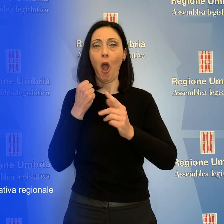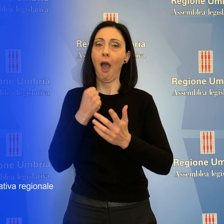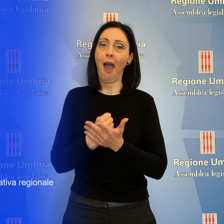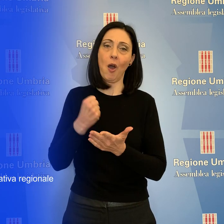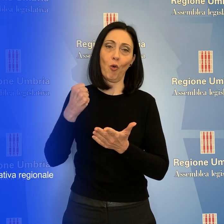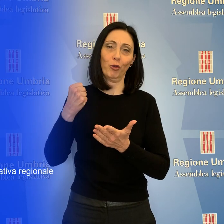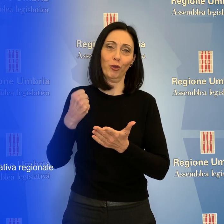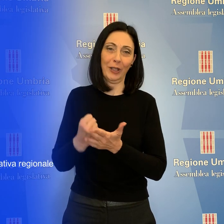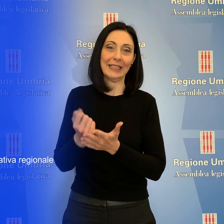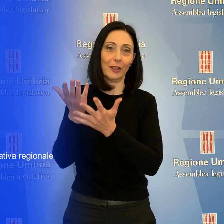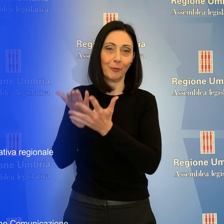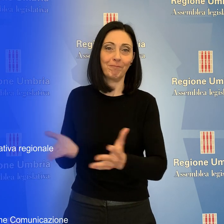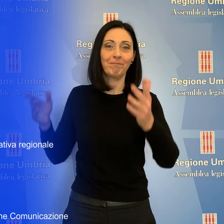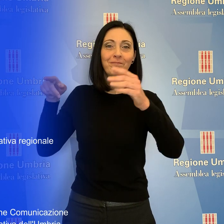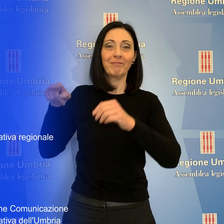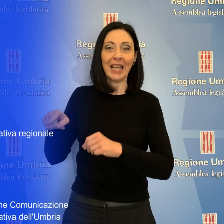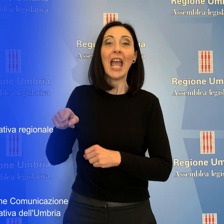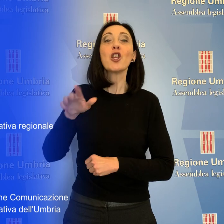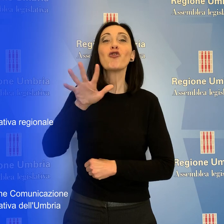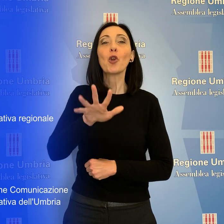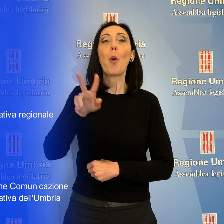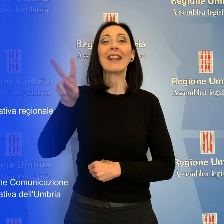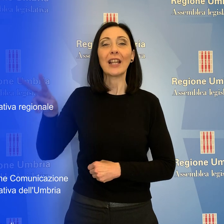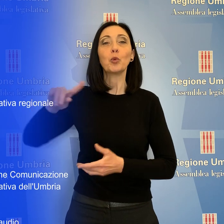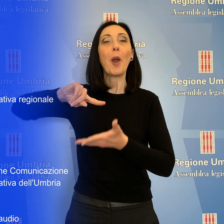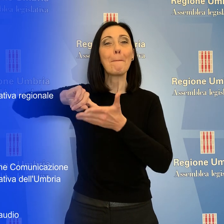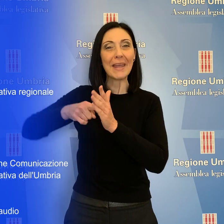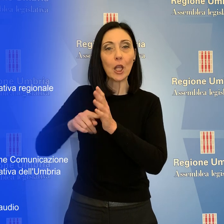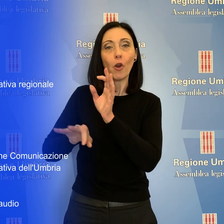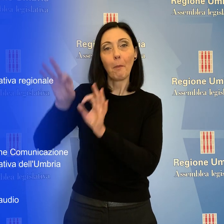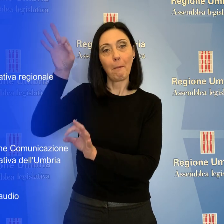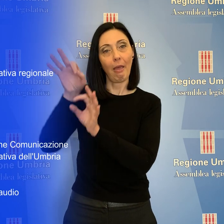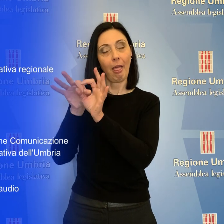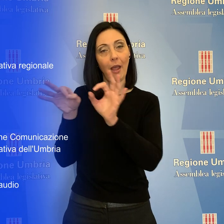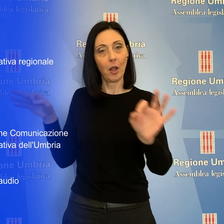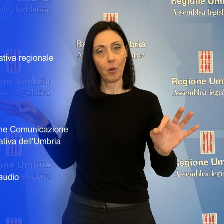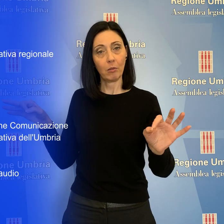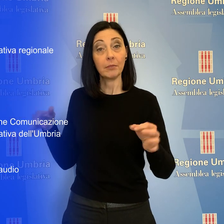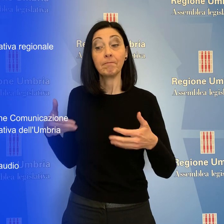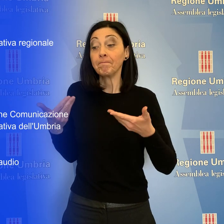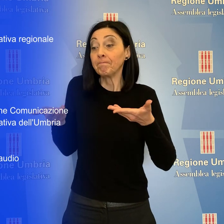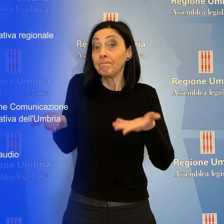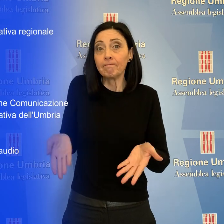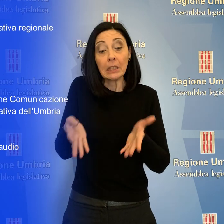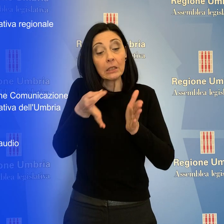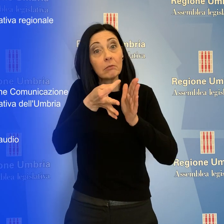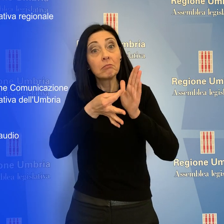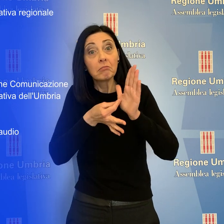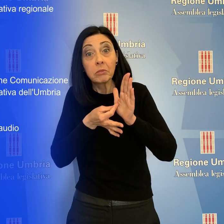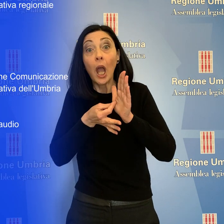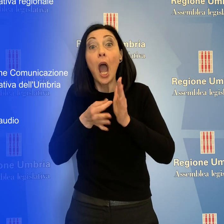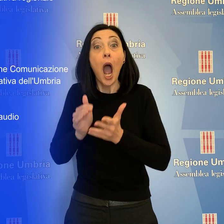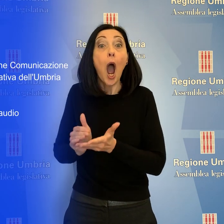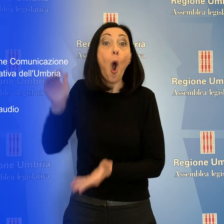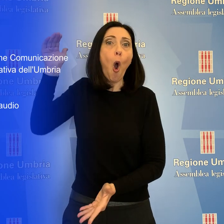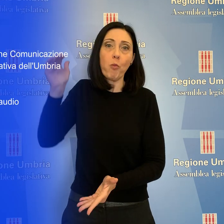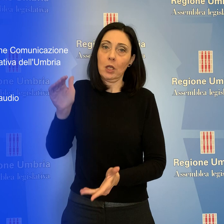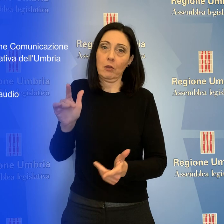rilasciata l'autorizzazione all'invaso per 52 milioni di metri cubi. Al momento non ci sono indicazioni per ulteriori aumenti dell